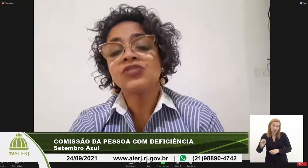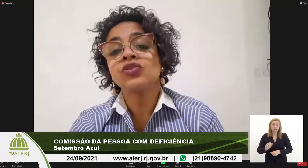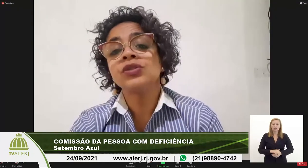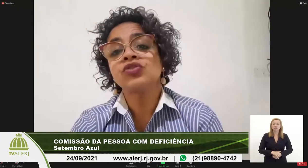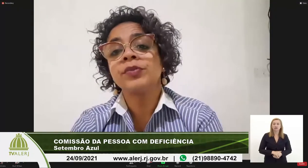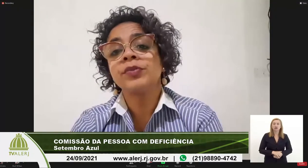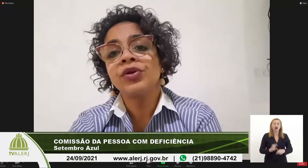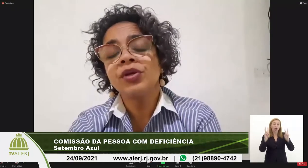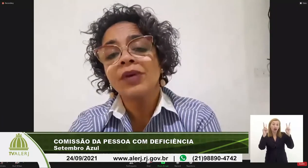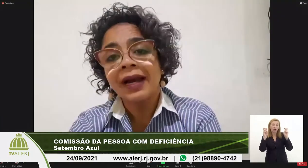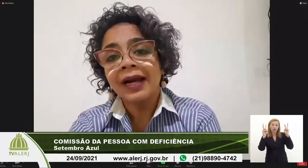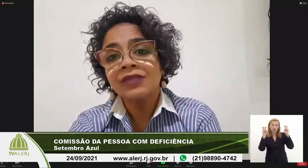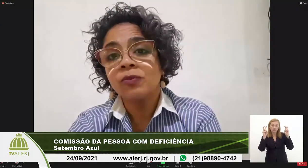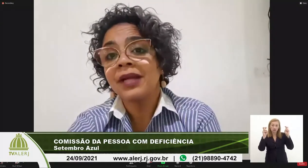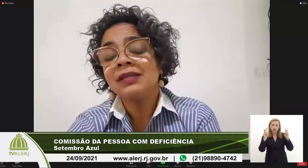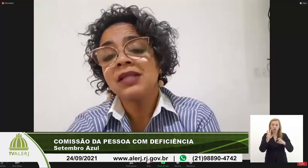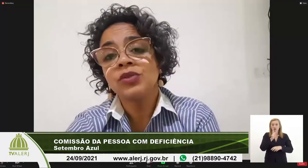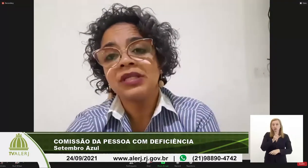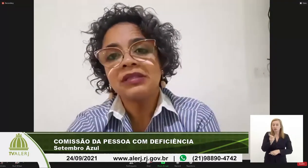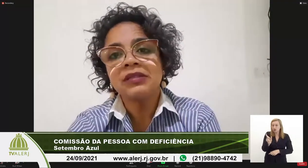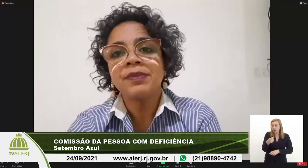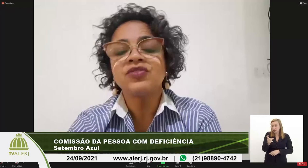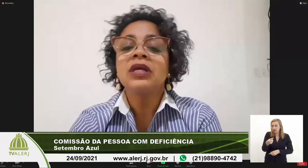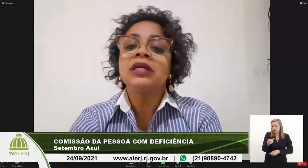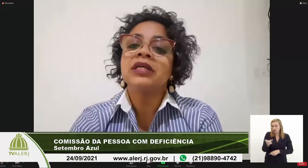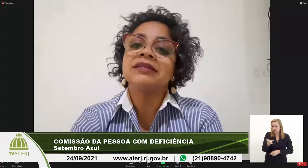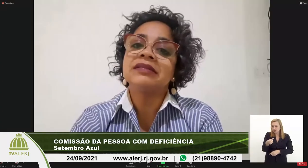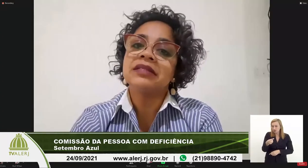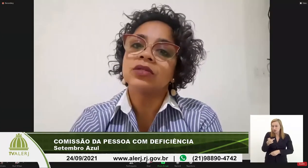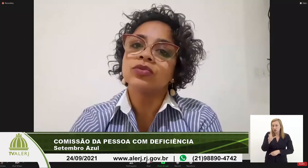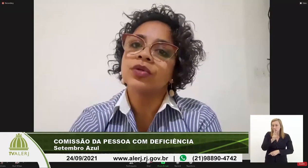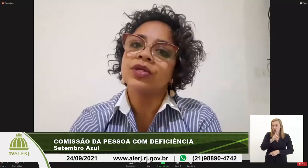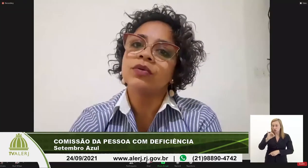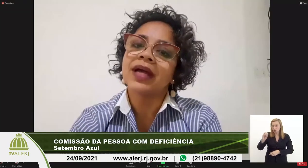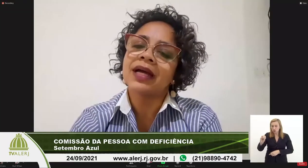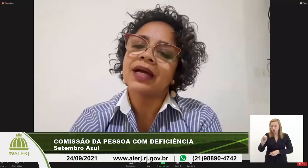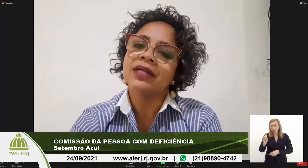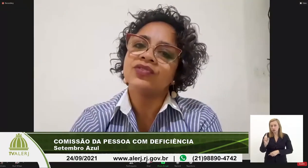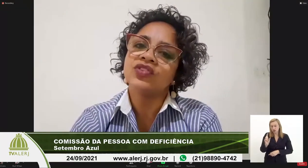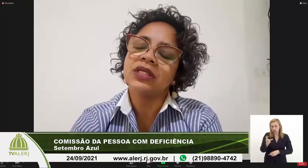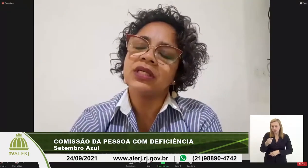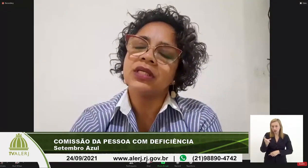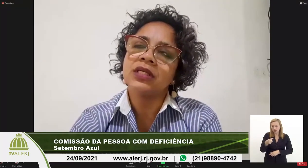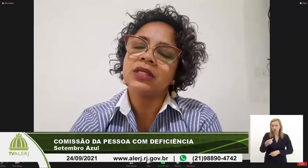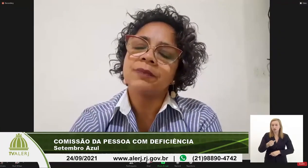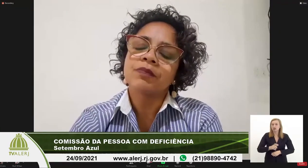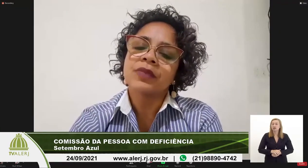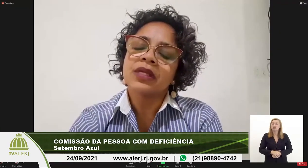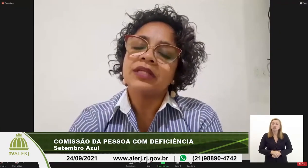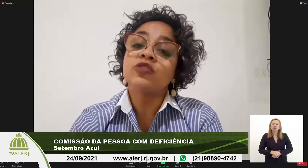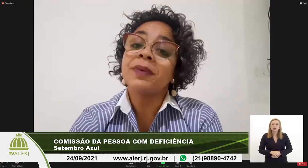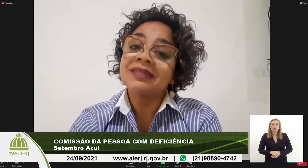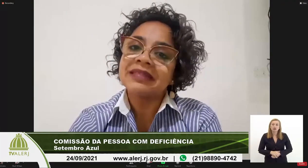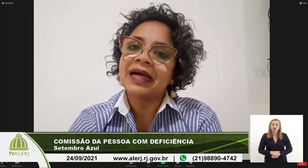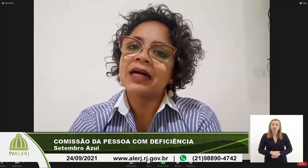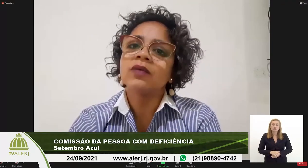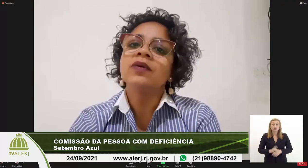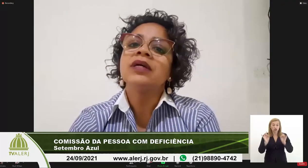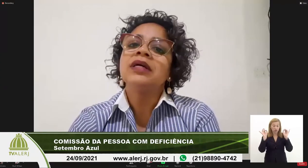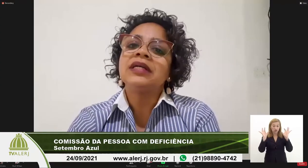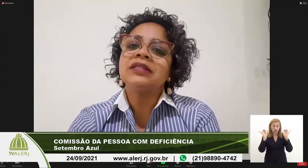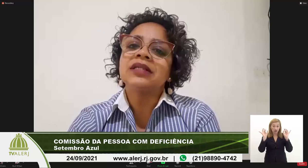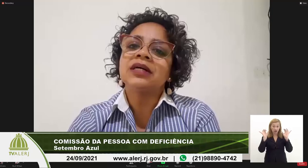questões sobre o Rio Card para intermunícipes que necessitam do Rio Card especial